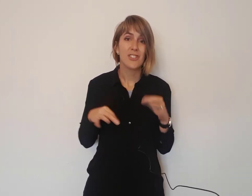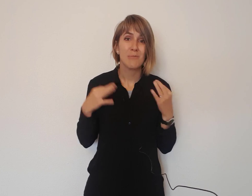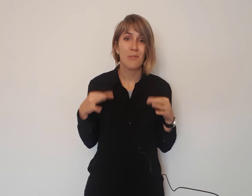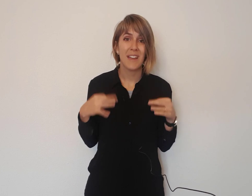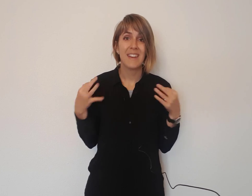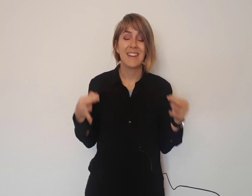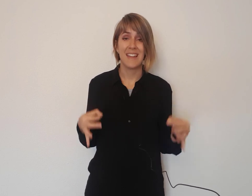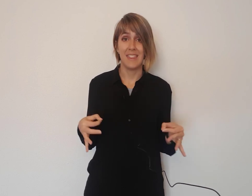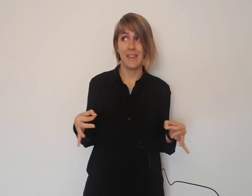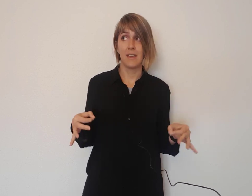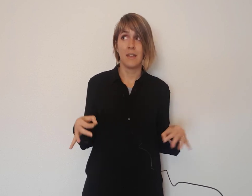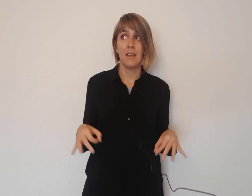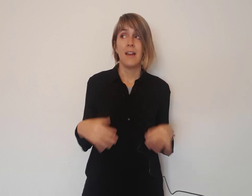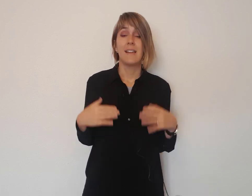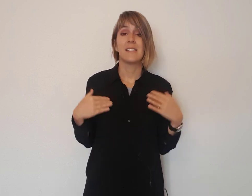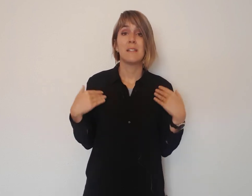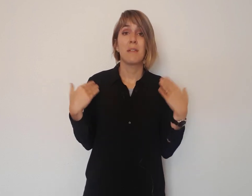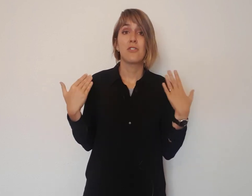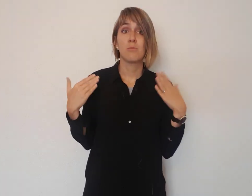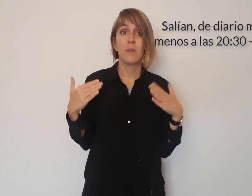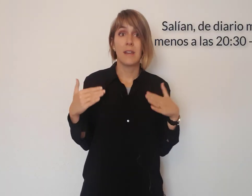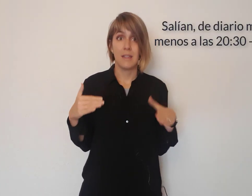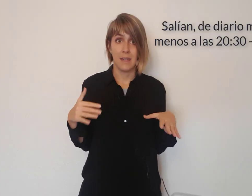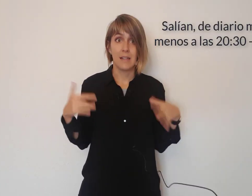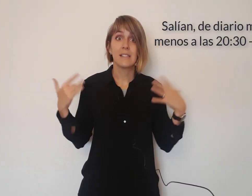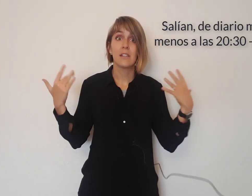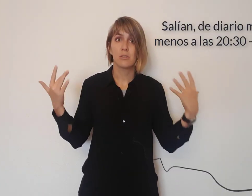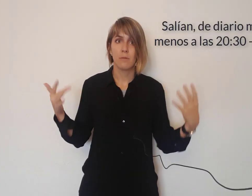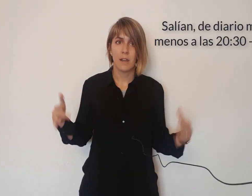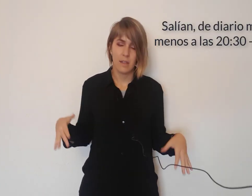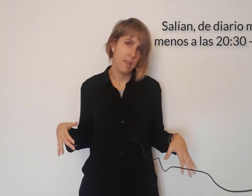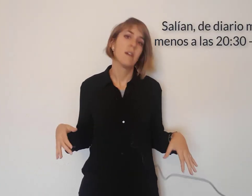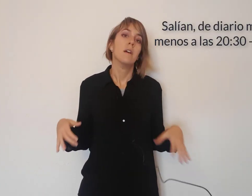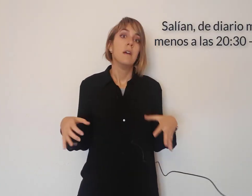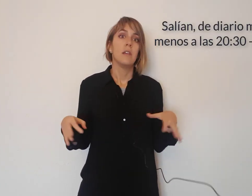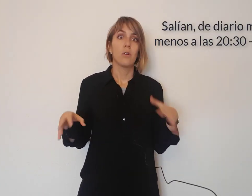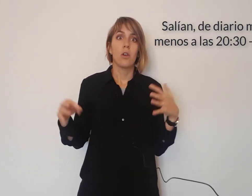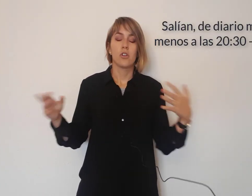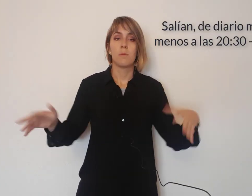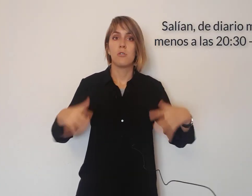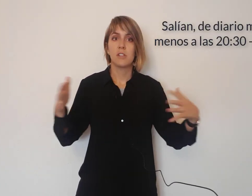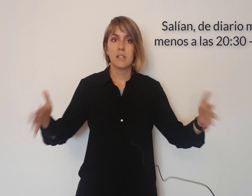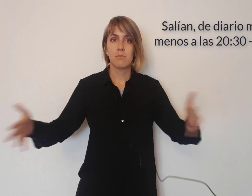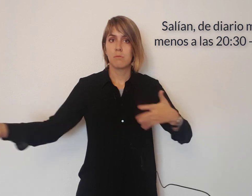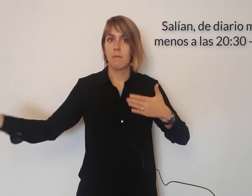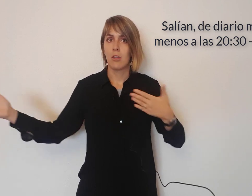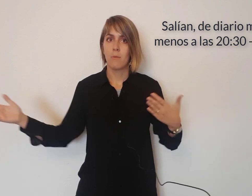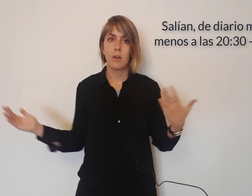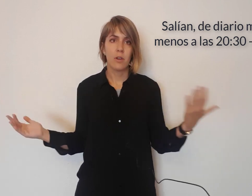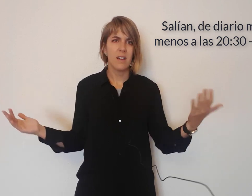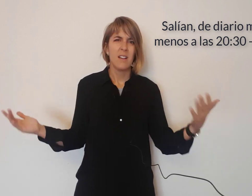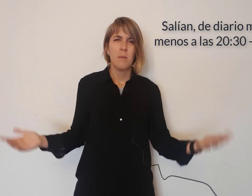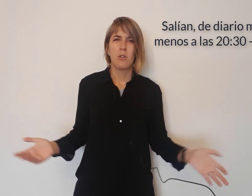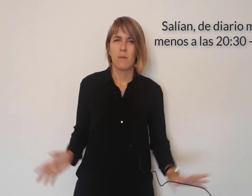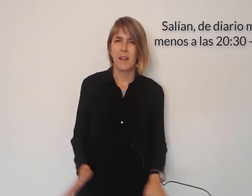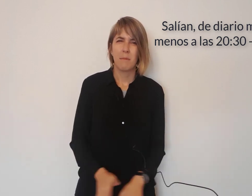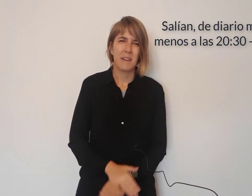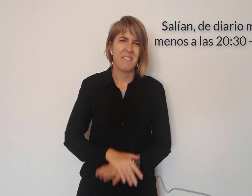no se movía nadie, a las y media no se movía nadie, a las 7 no se movía nadie. Y yo, claro, los primeros días pues me había ido a mi hora, pero yo veía que me miraban